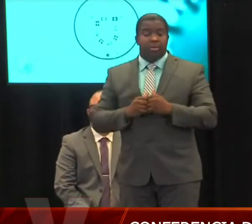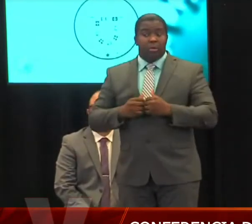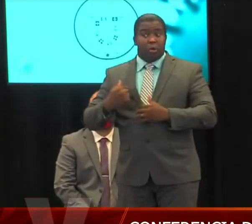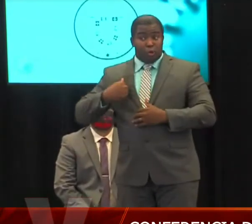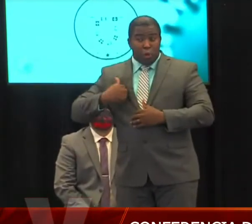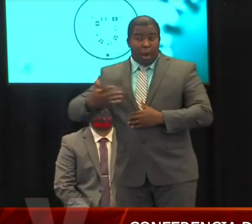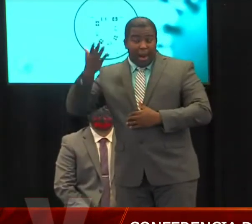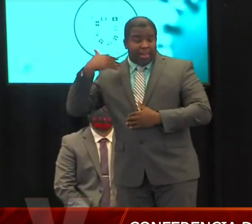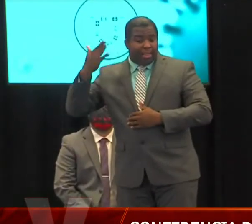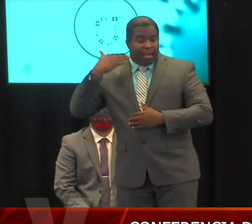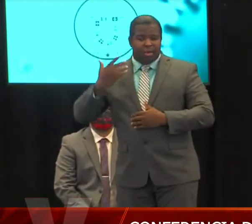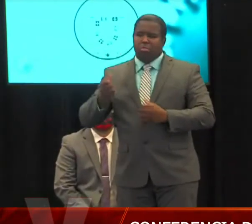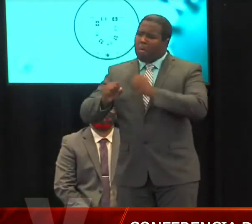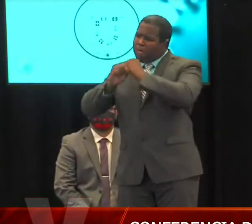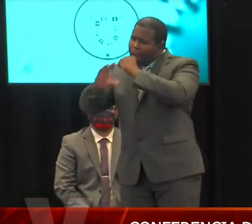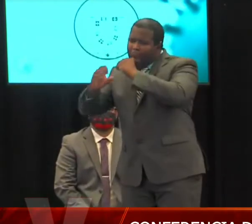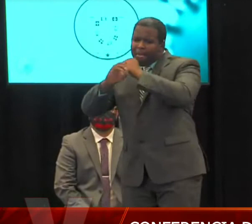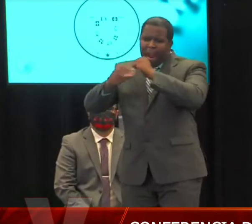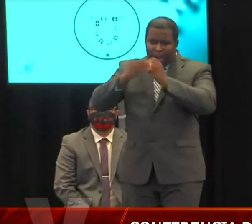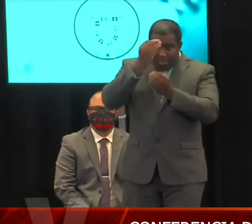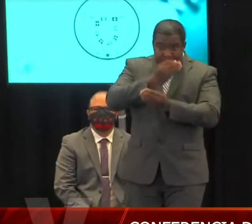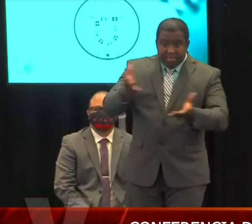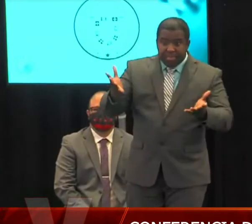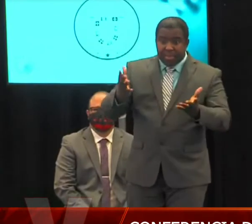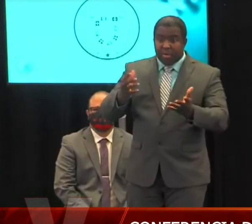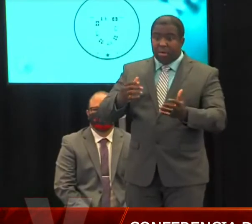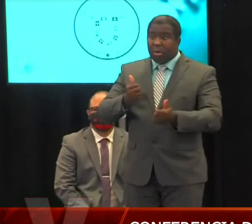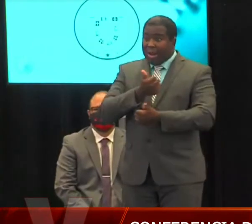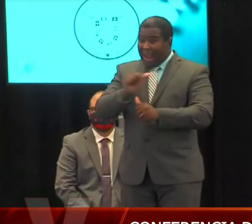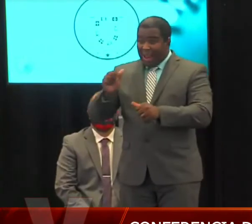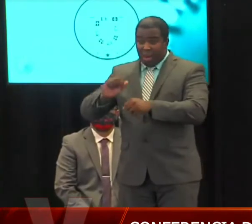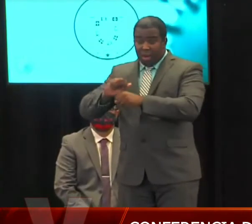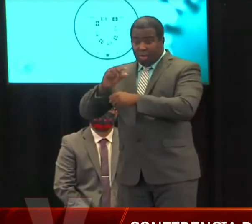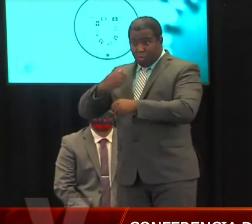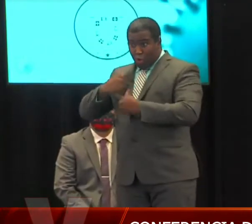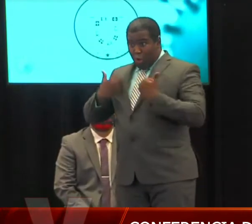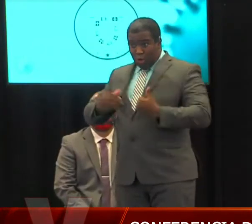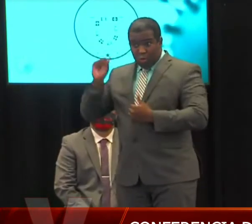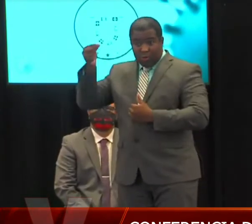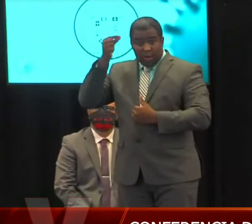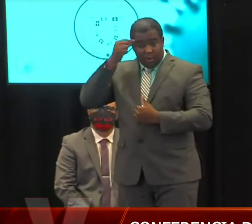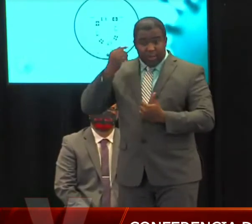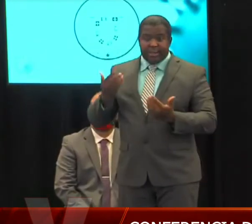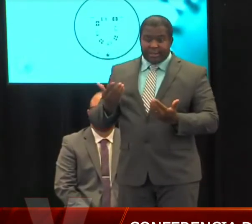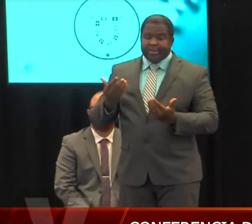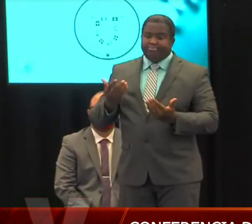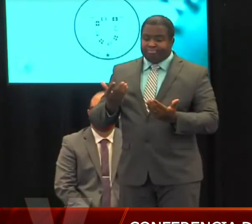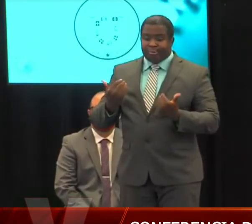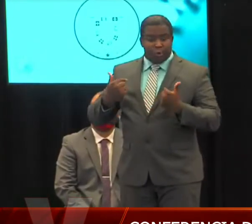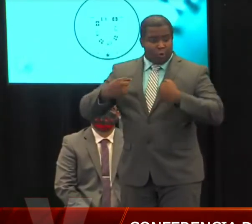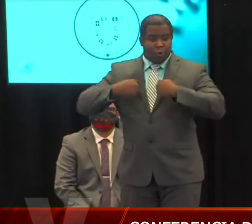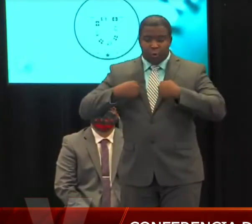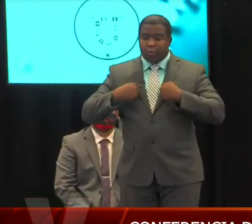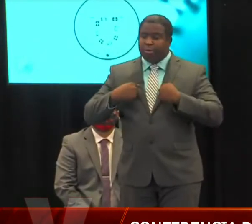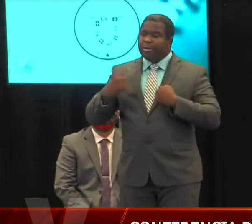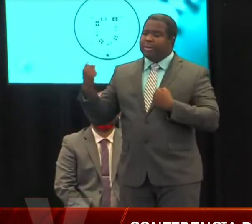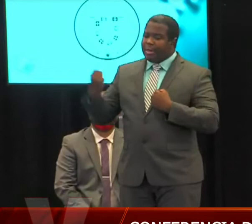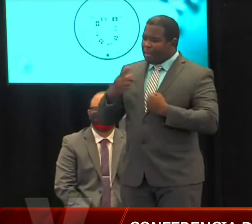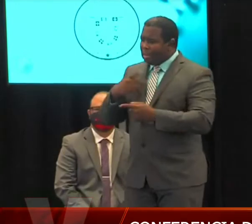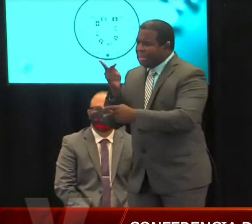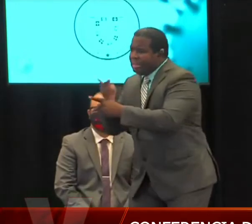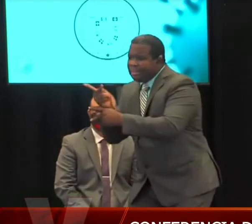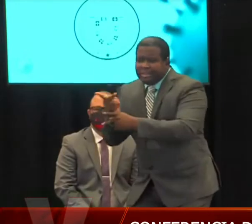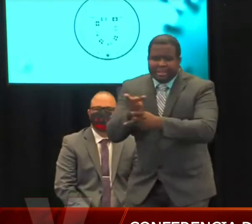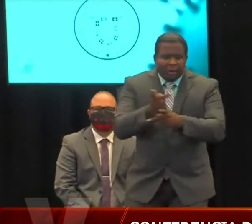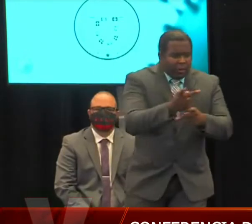se decía era que utilizaran la mascarilla y que utilizaran el hand sanitizer, yo estuve, ustedes vieron, ¿verdad?,